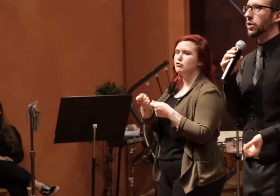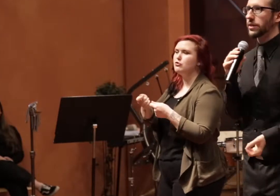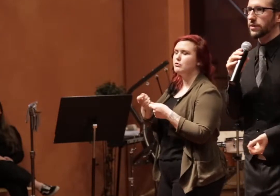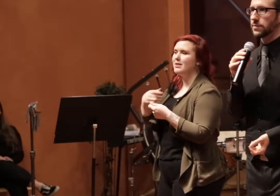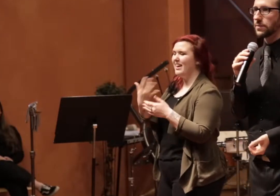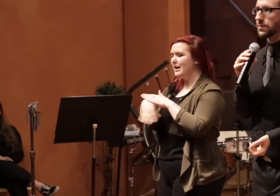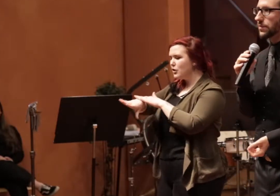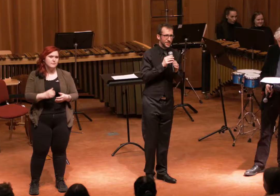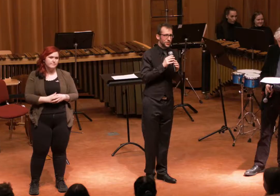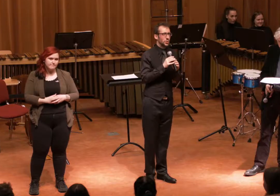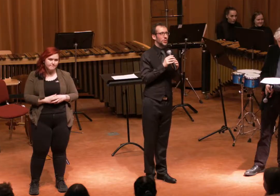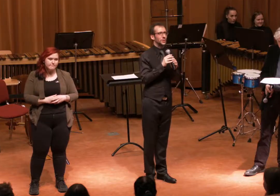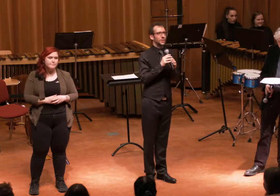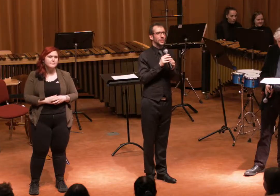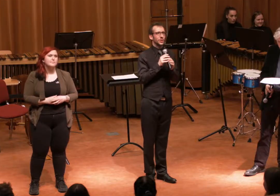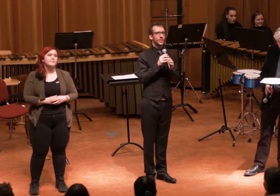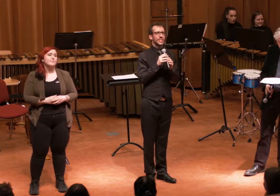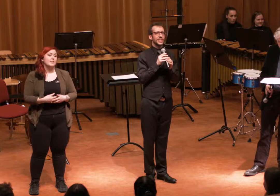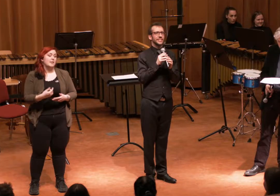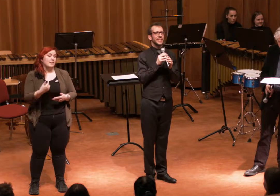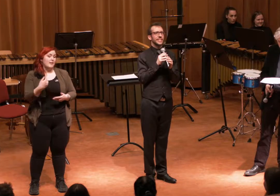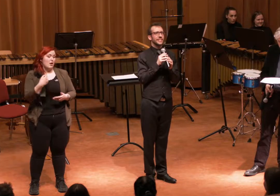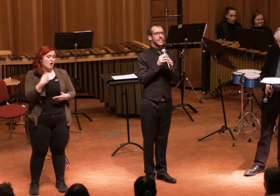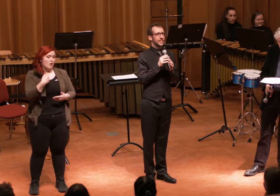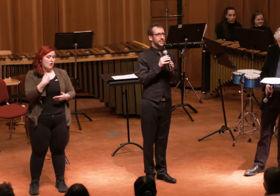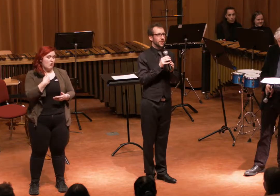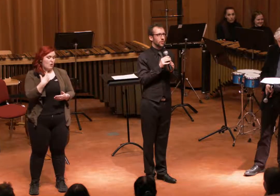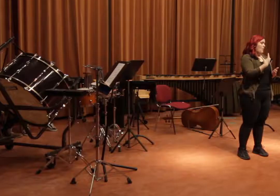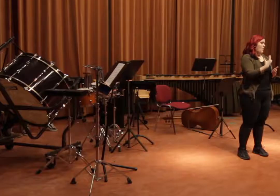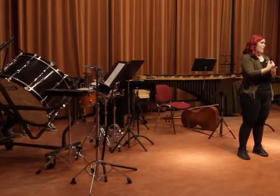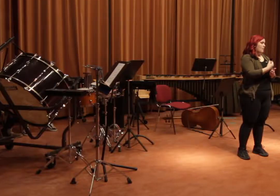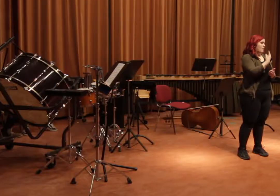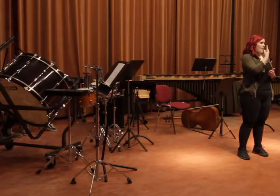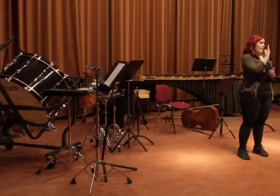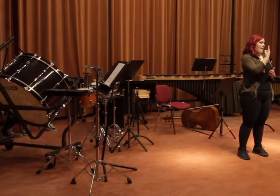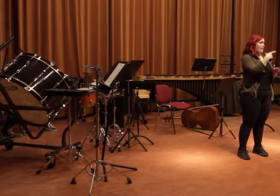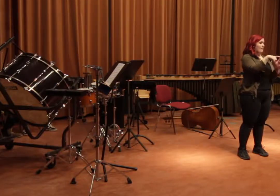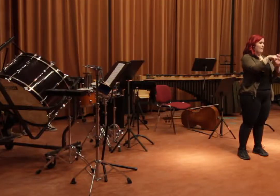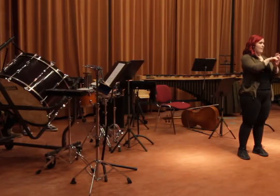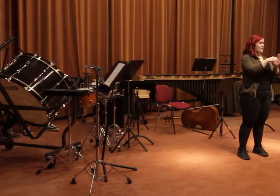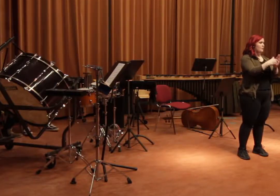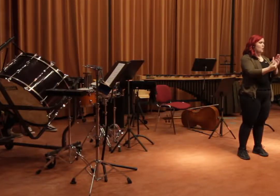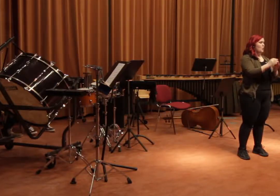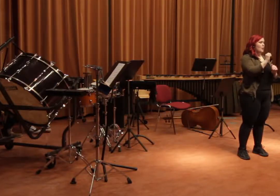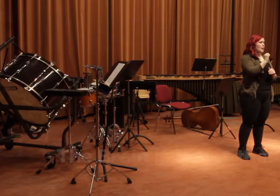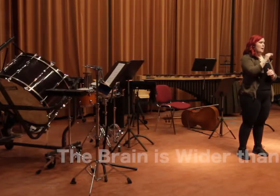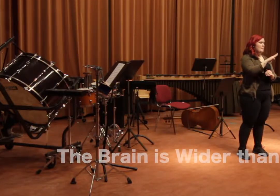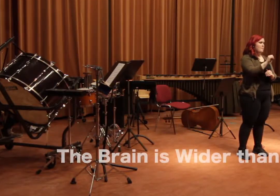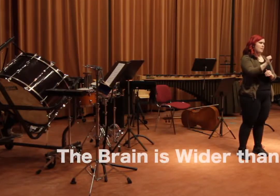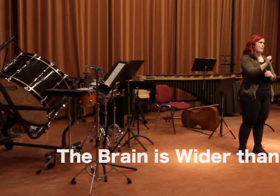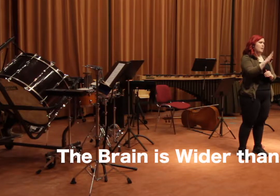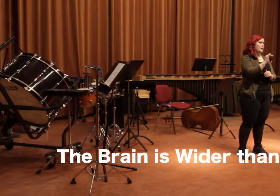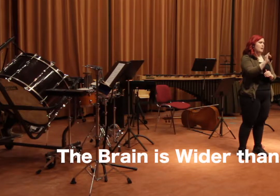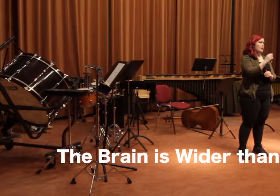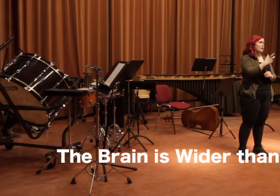ursprunget. Så jag hittade en dikt av Emily Dickinson, The